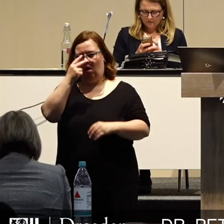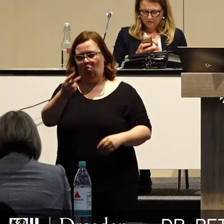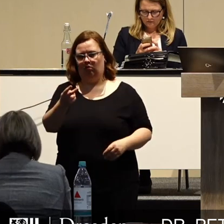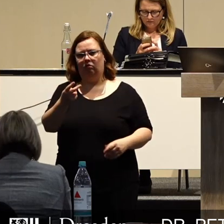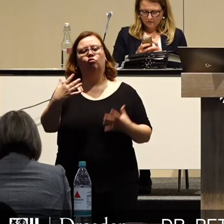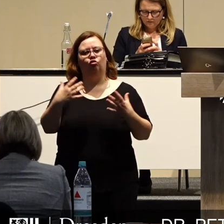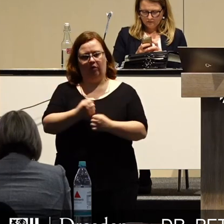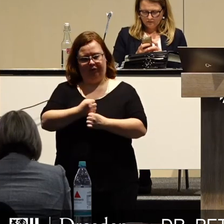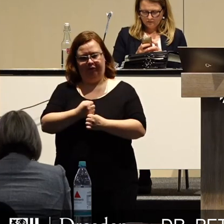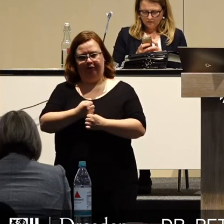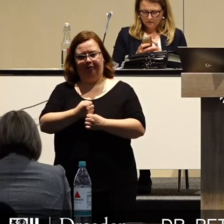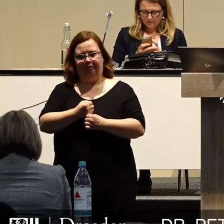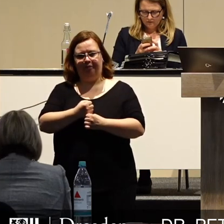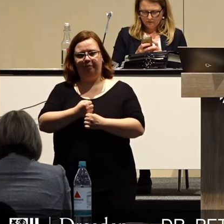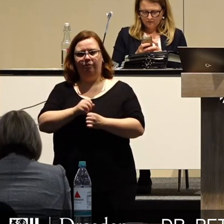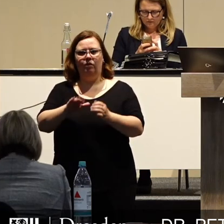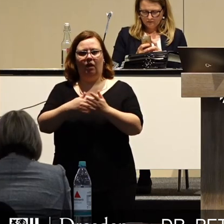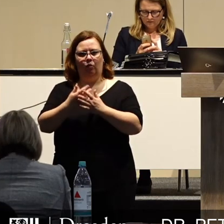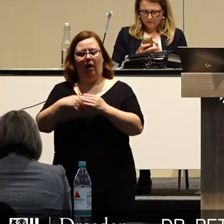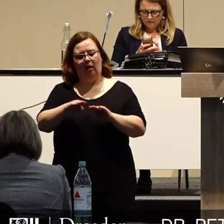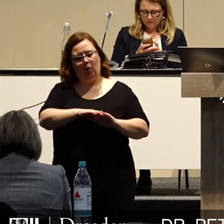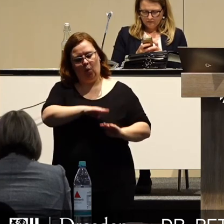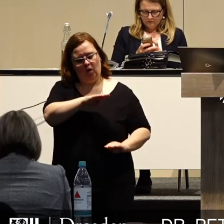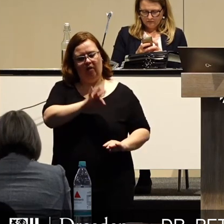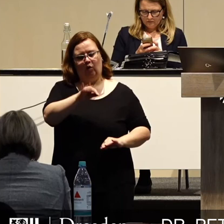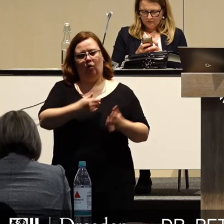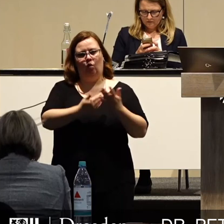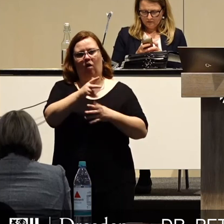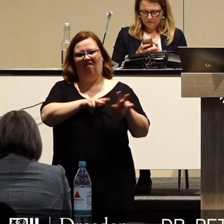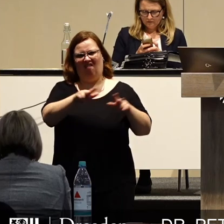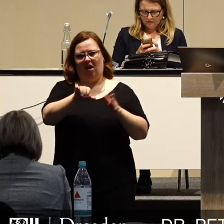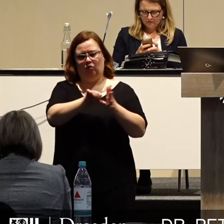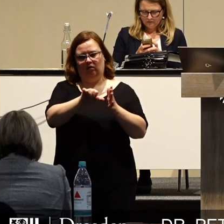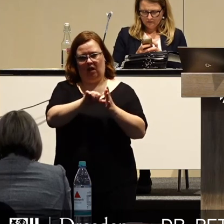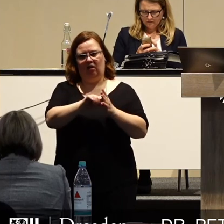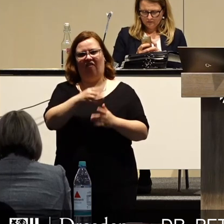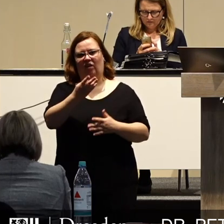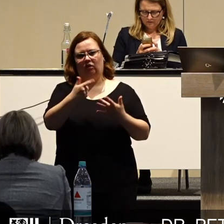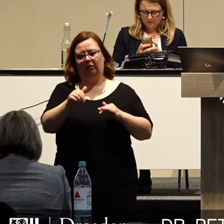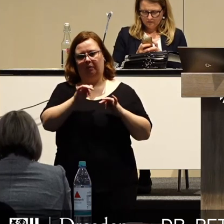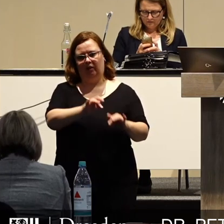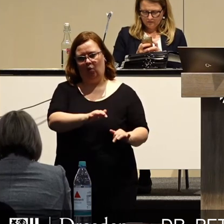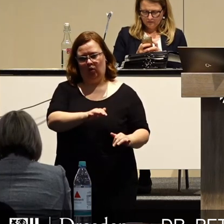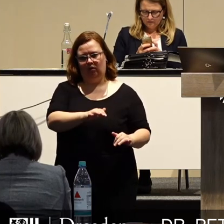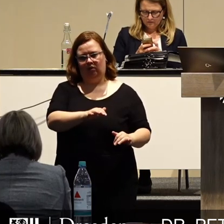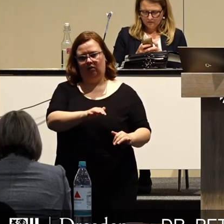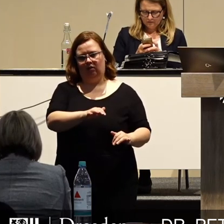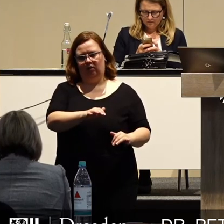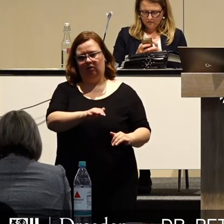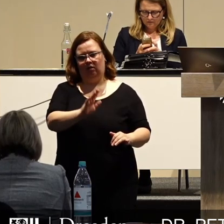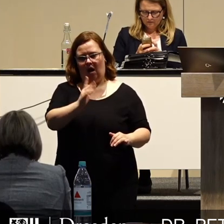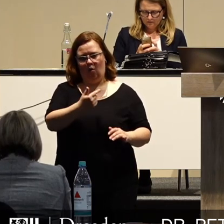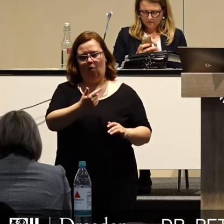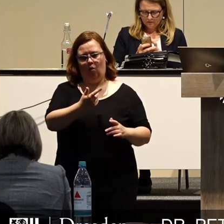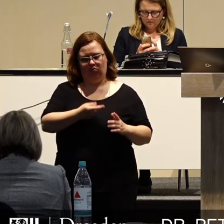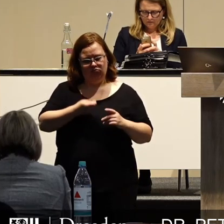Das werden wir machen. Da gibt es noch eine Rücklage für das neue Verwaltungszentrum. 74 Millionen können wir dort